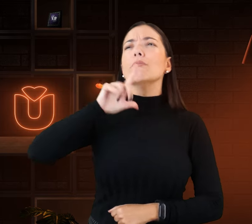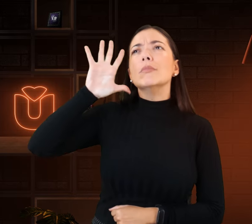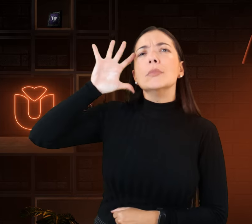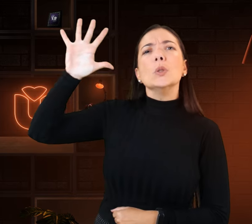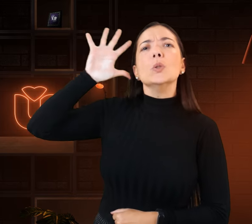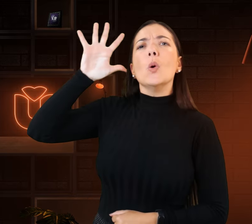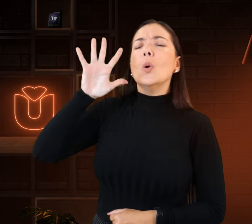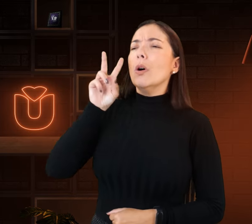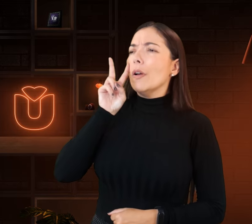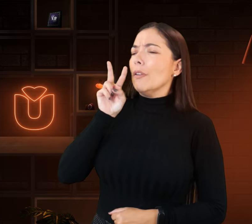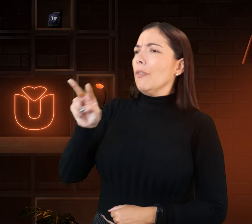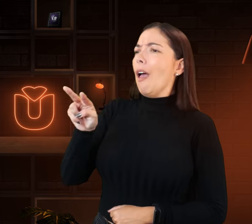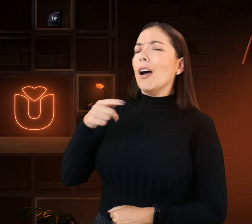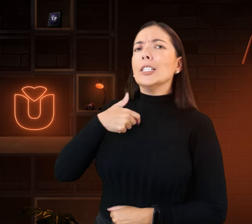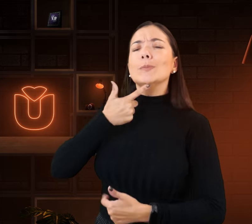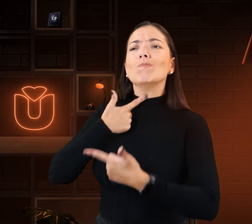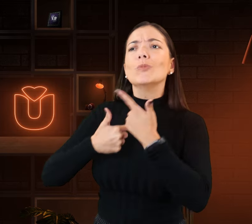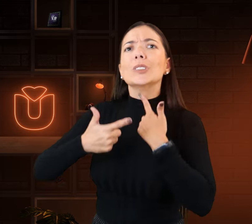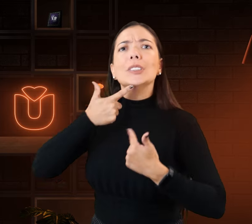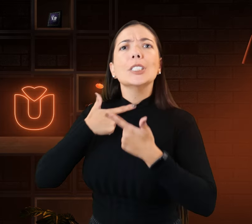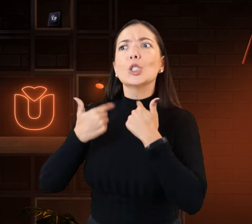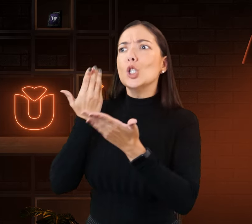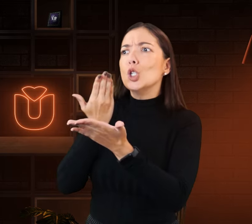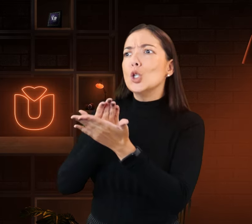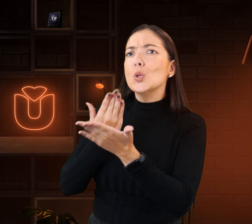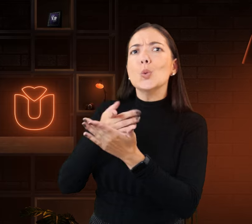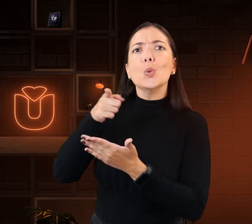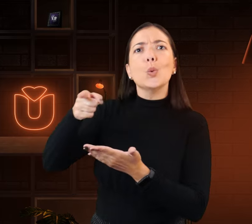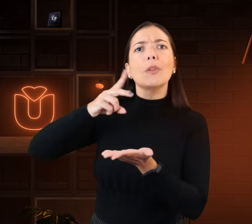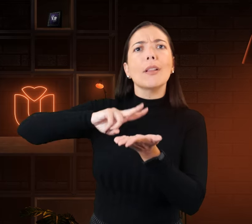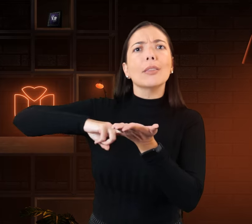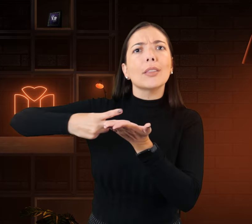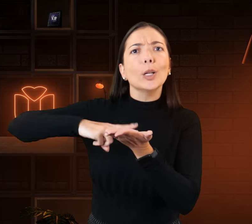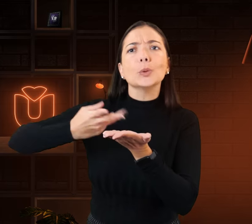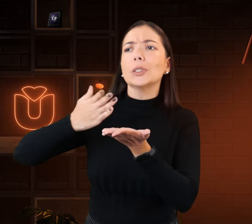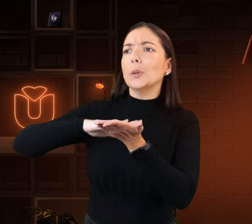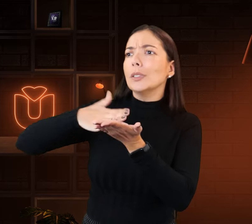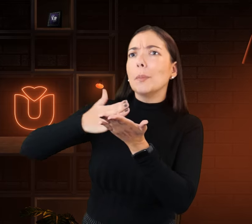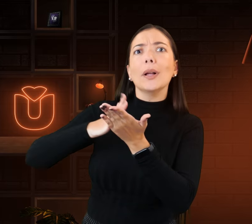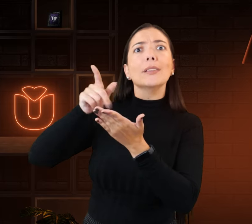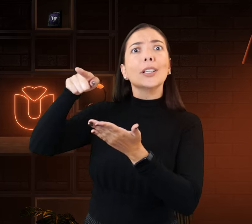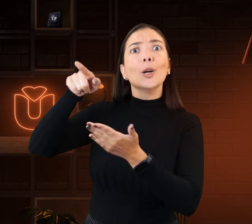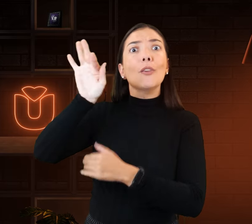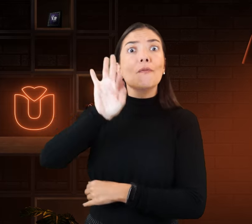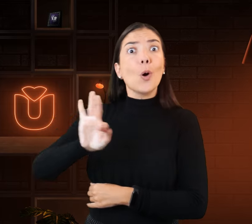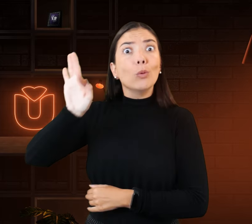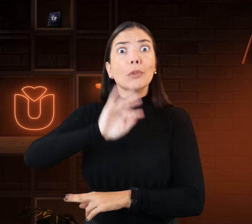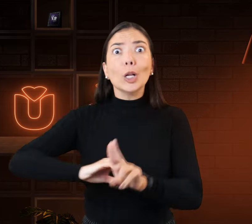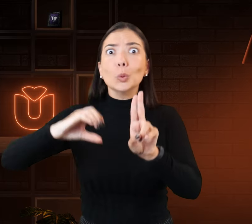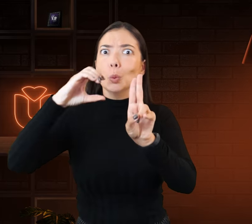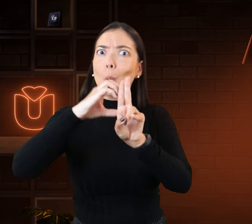você mora em outro lugar e pensa assim, nossa, eu tenho tanta vontade de me formar tradutor e intérprete na faculdade Uníntese.